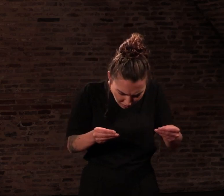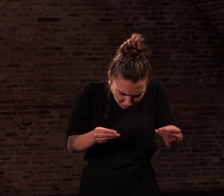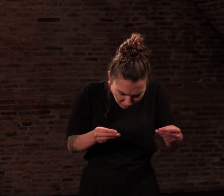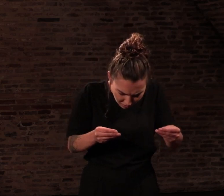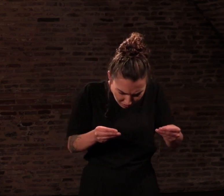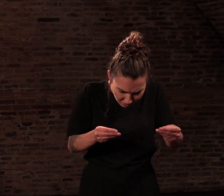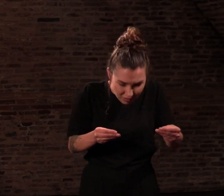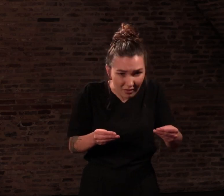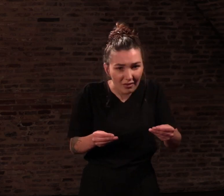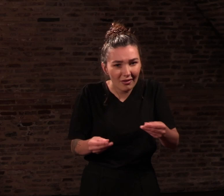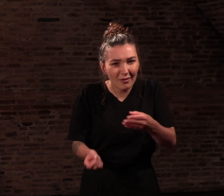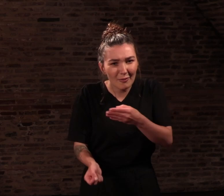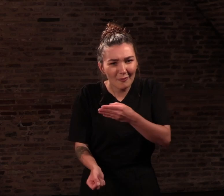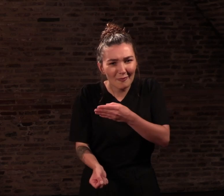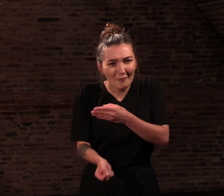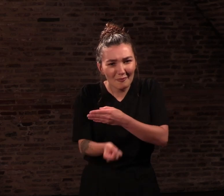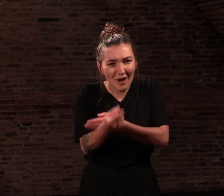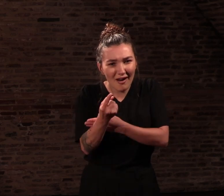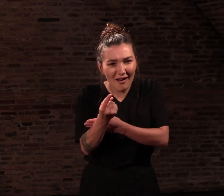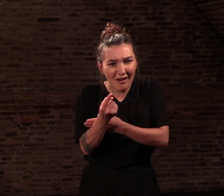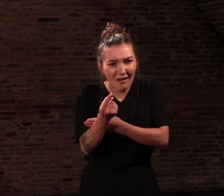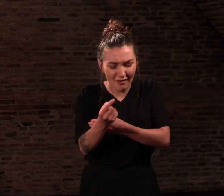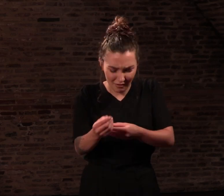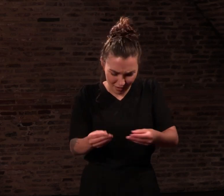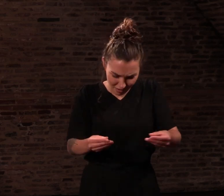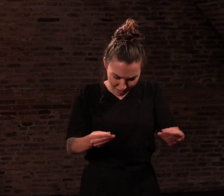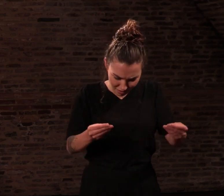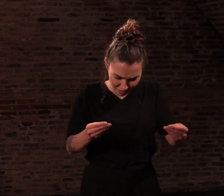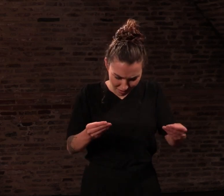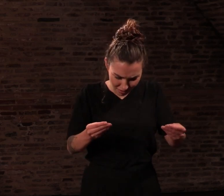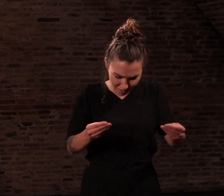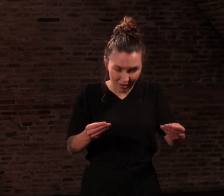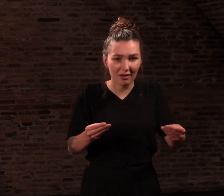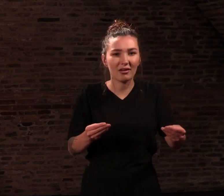rien n'était, perdu dans le flot, cette interrogation.